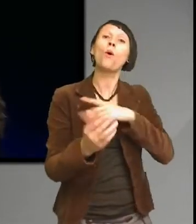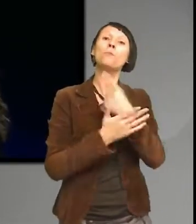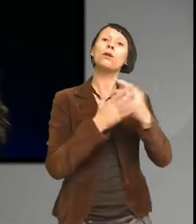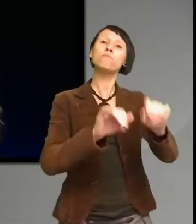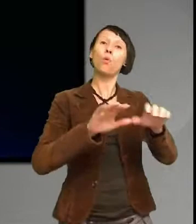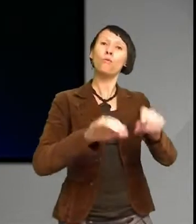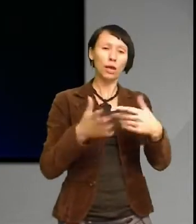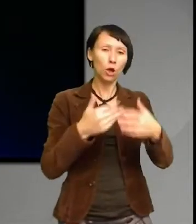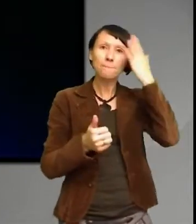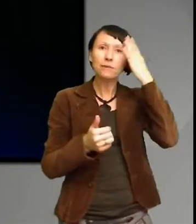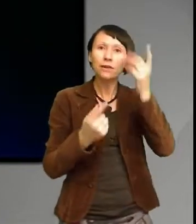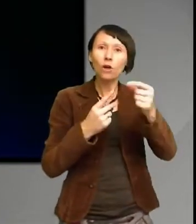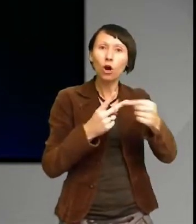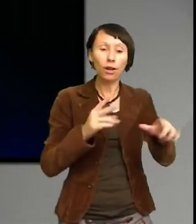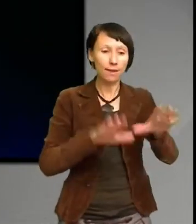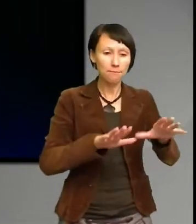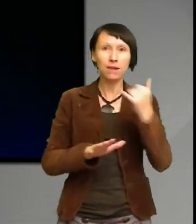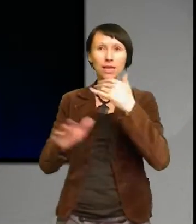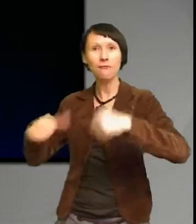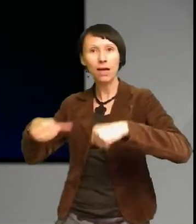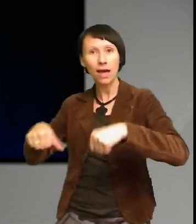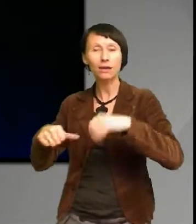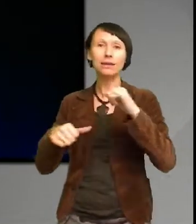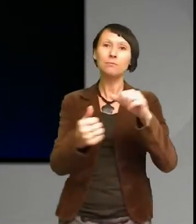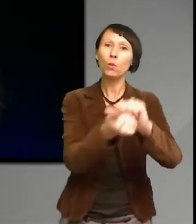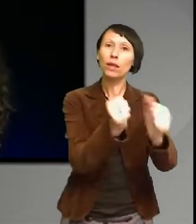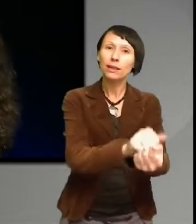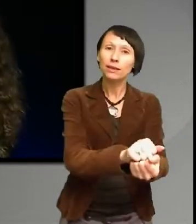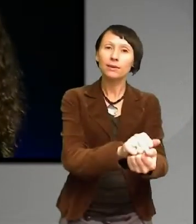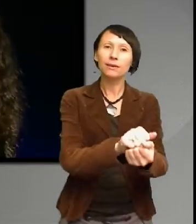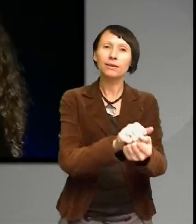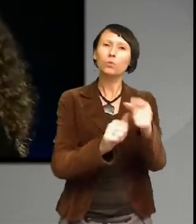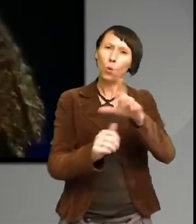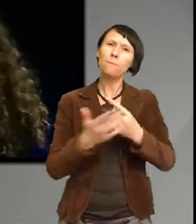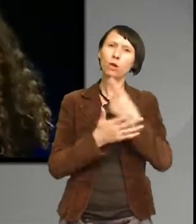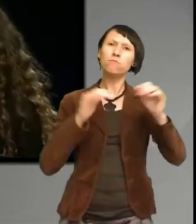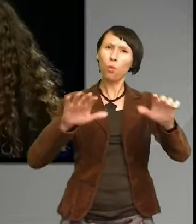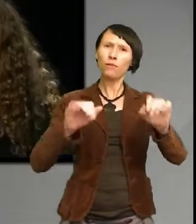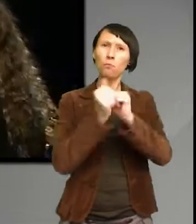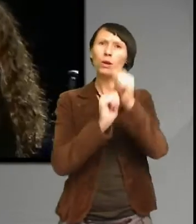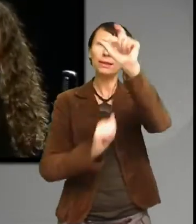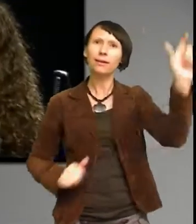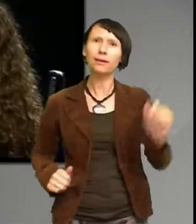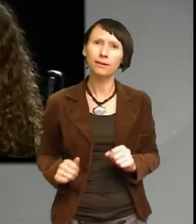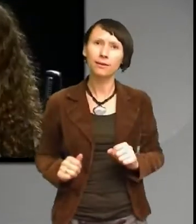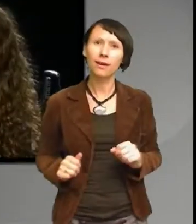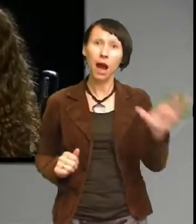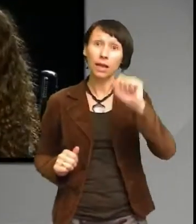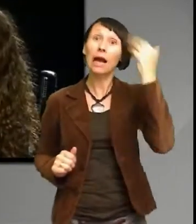affären inom politiken påverka politiker det är faktiskt någonting som vi alla kan men också måste göra